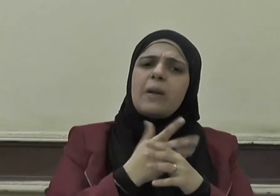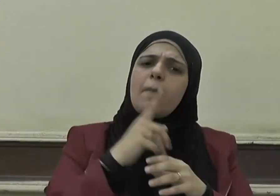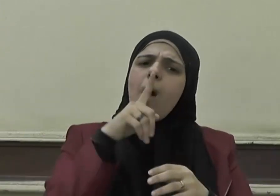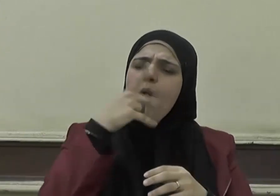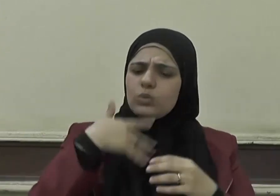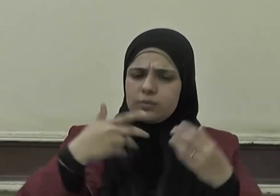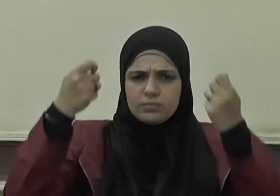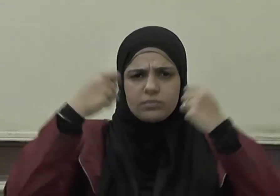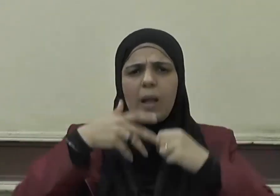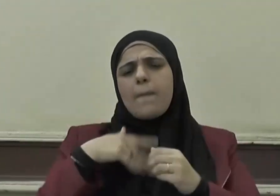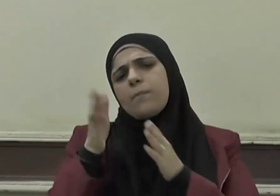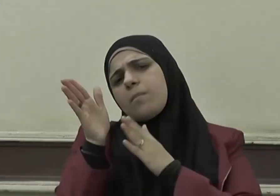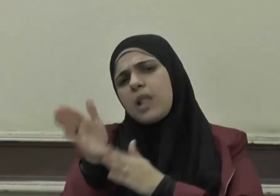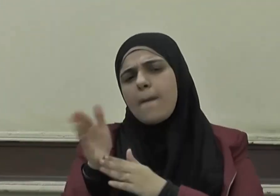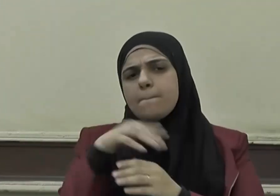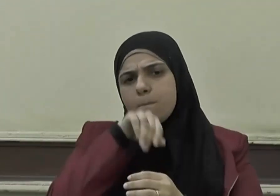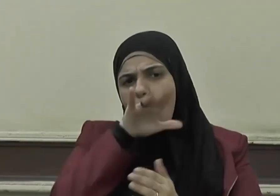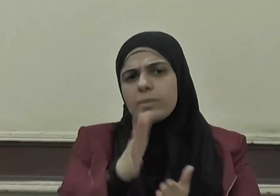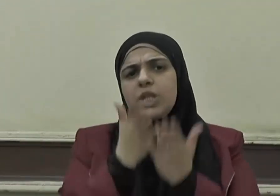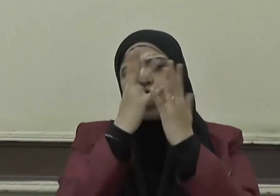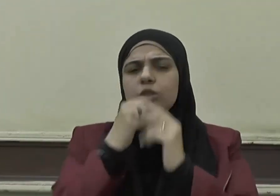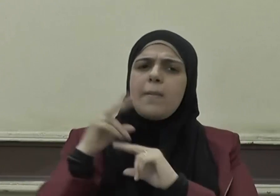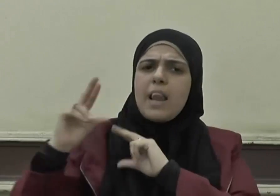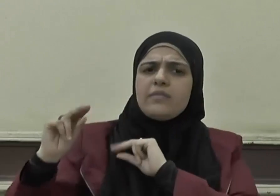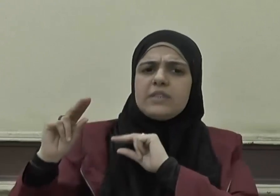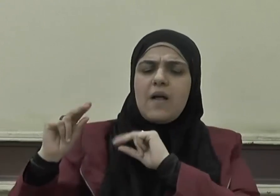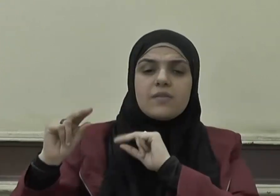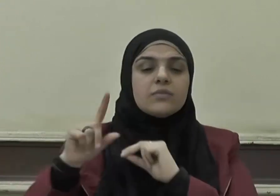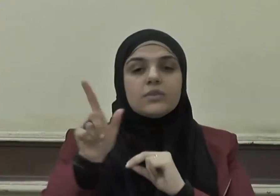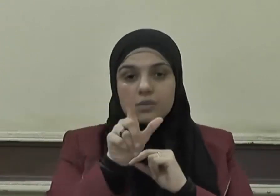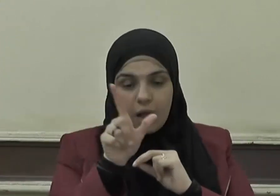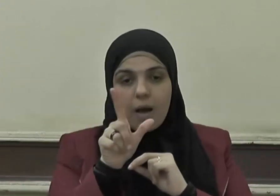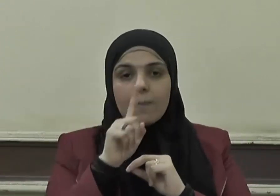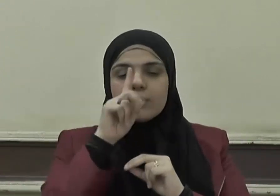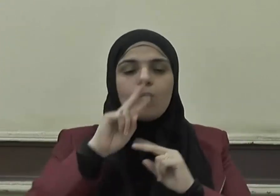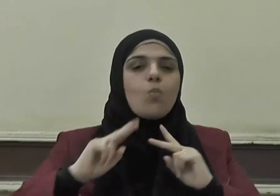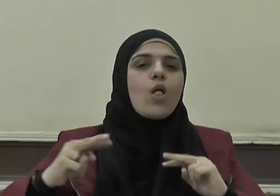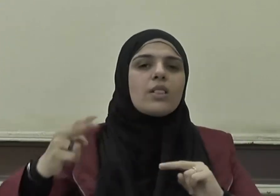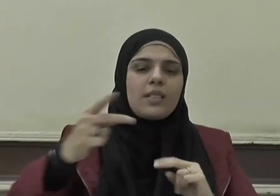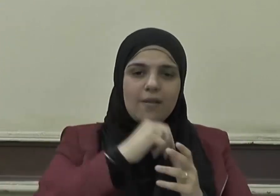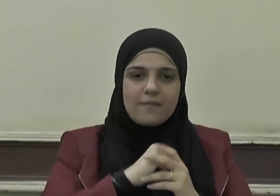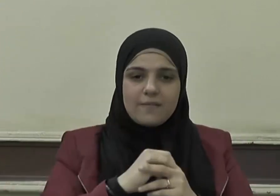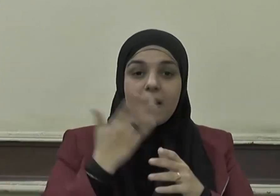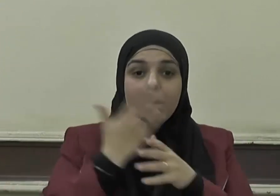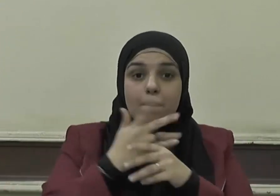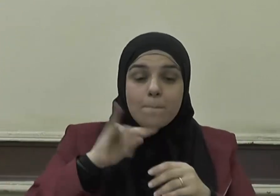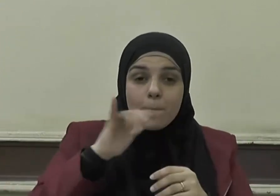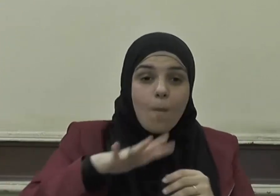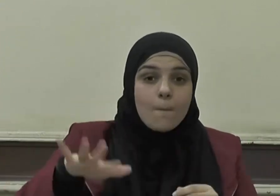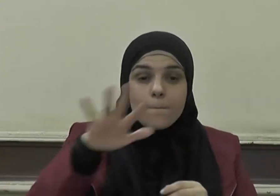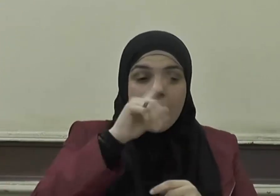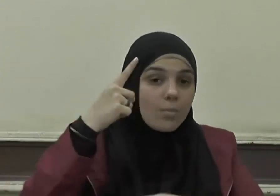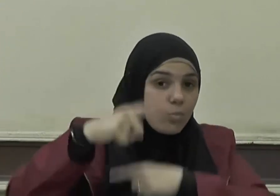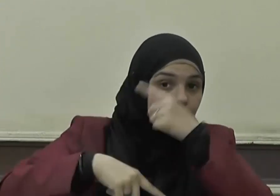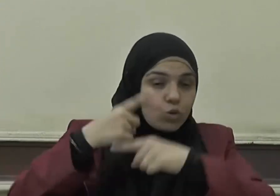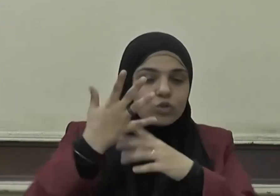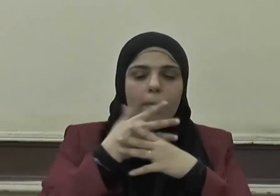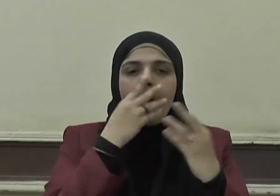الاقتداء بالنبي صلى الله عليه وسلم فمرجع ذلك إلى العرف